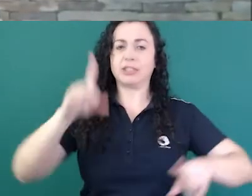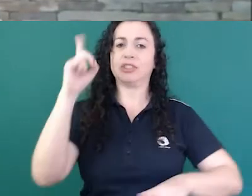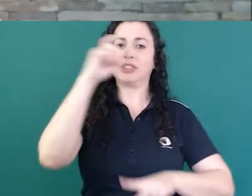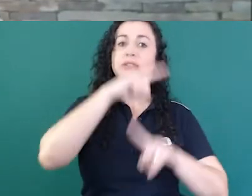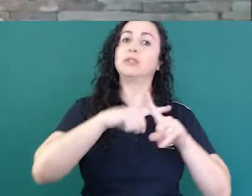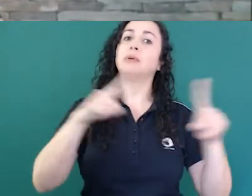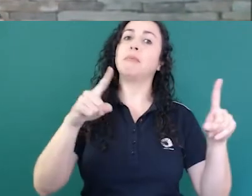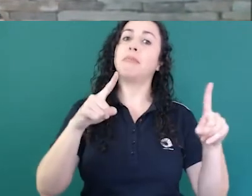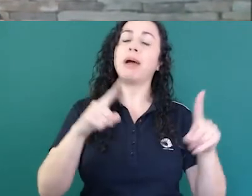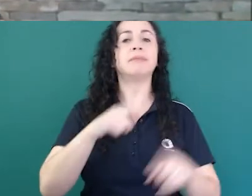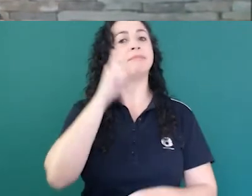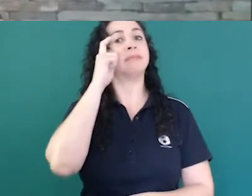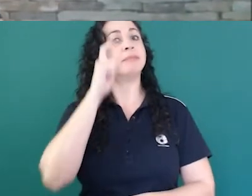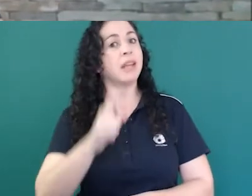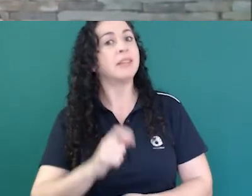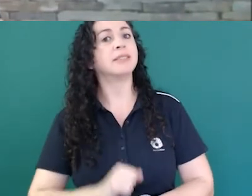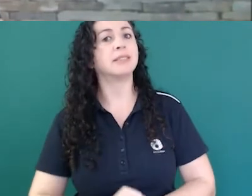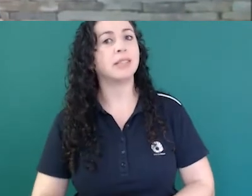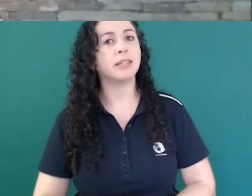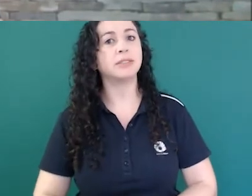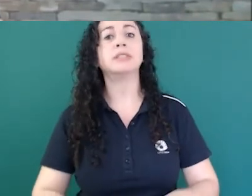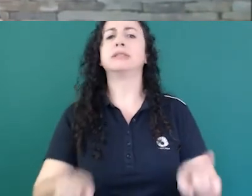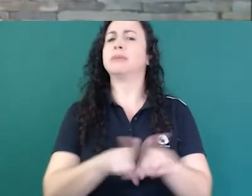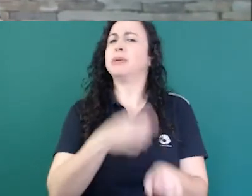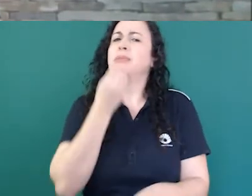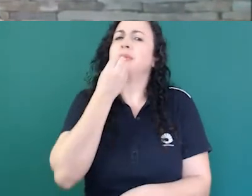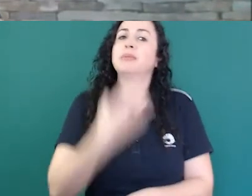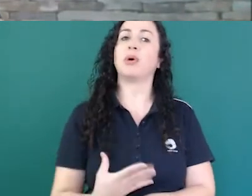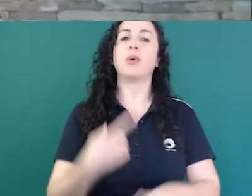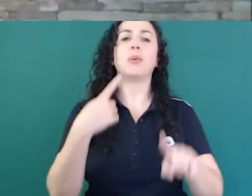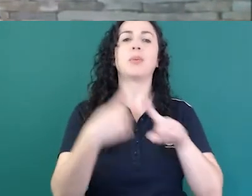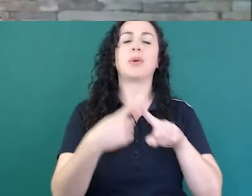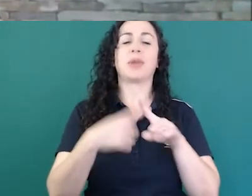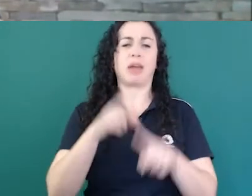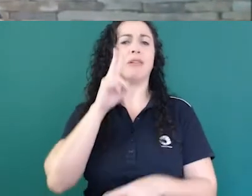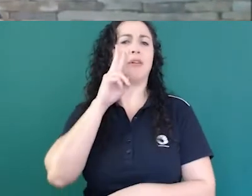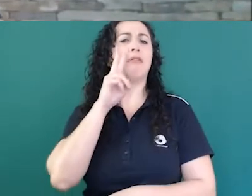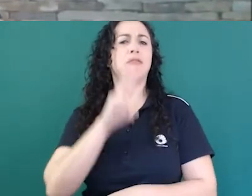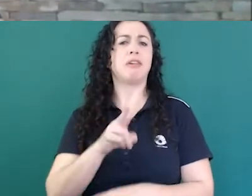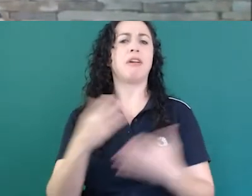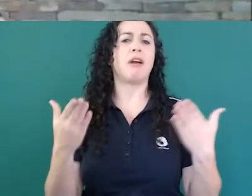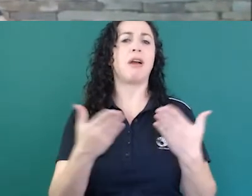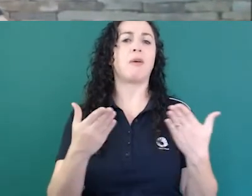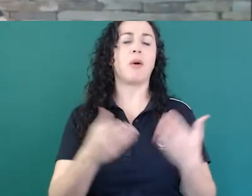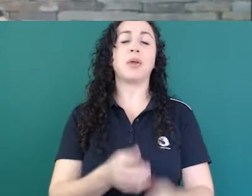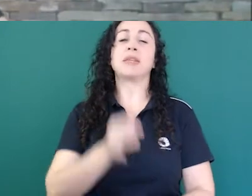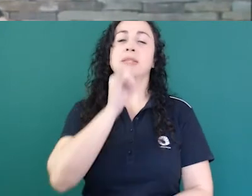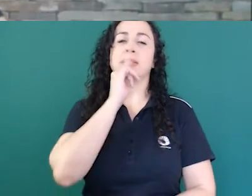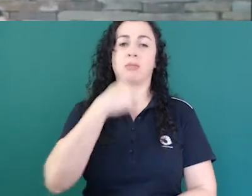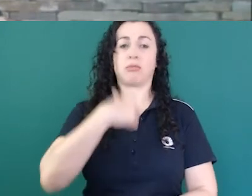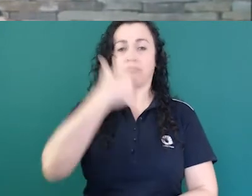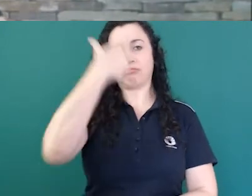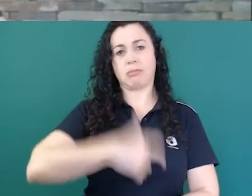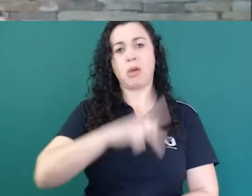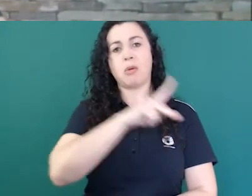muito interessante e muito produtivo. A gente tem visto isso agora. Eu sou professora da